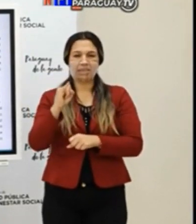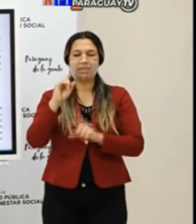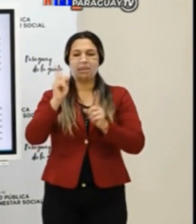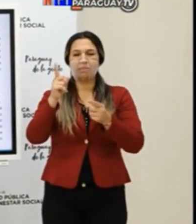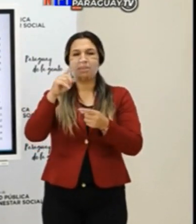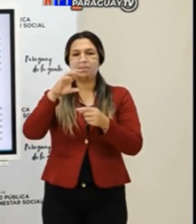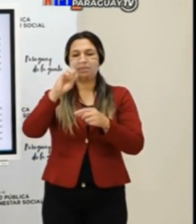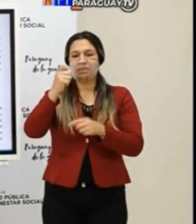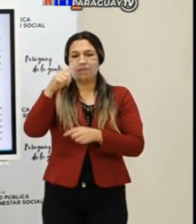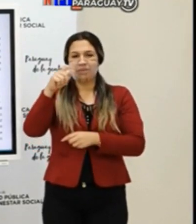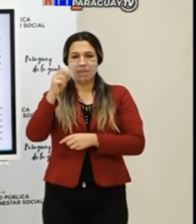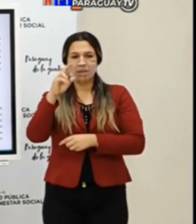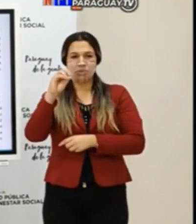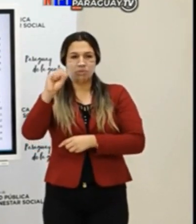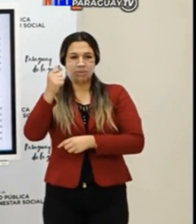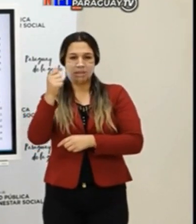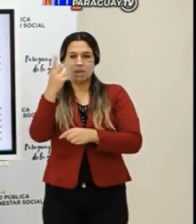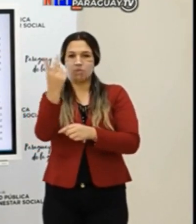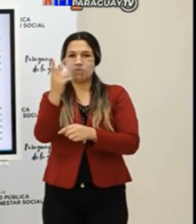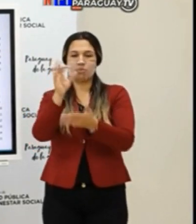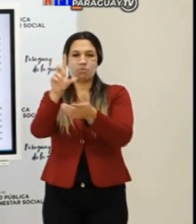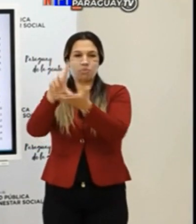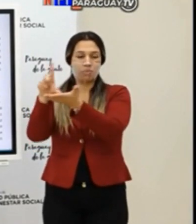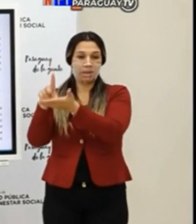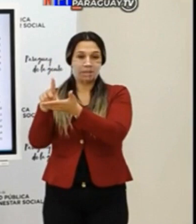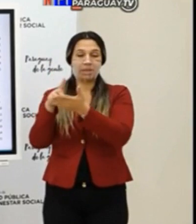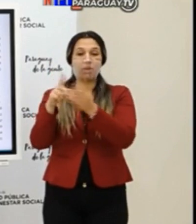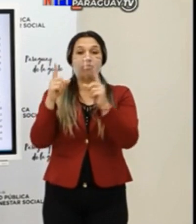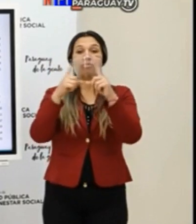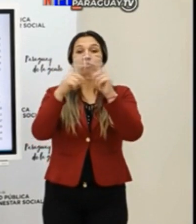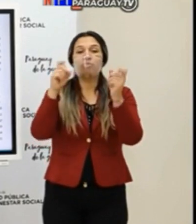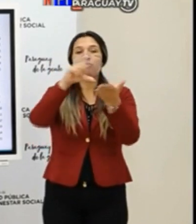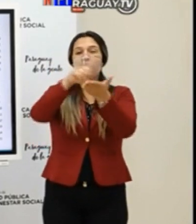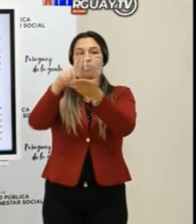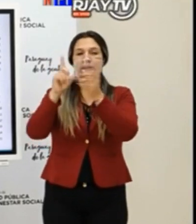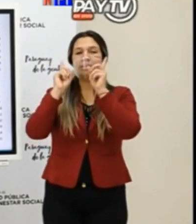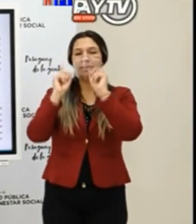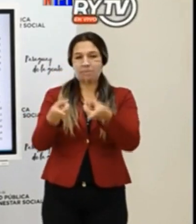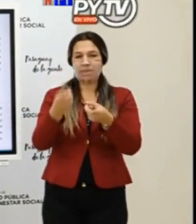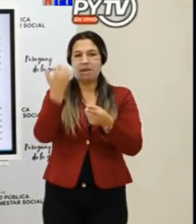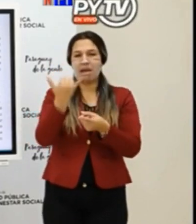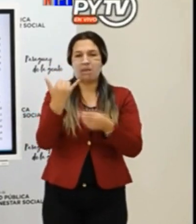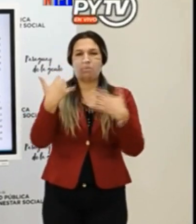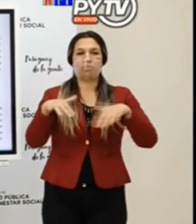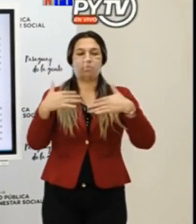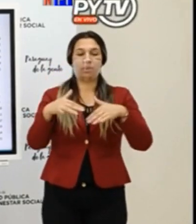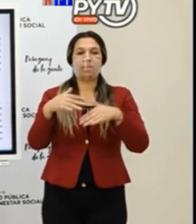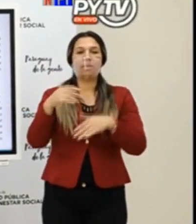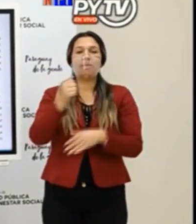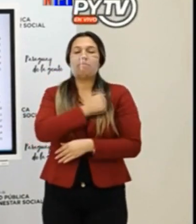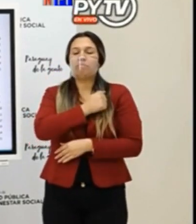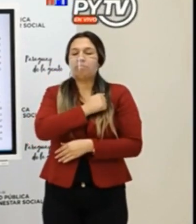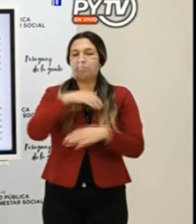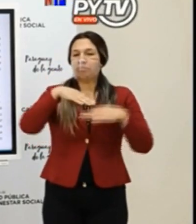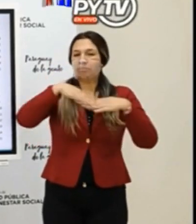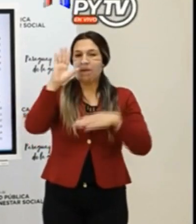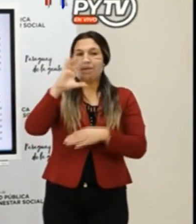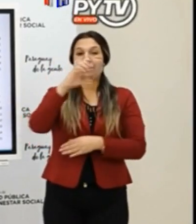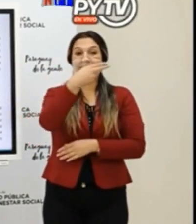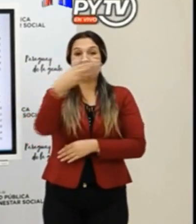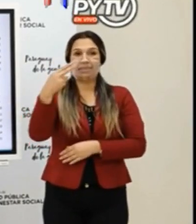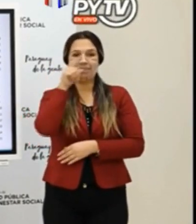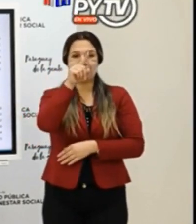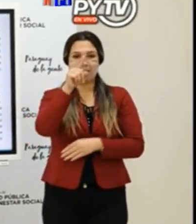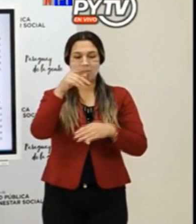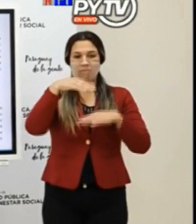Guarabía. Concepción, Canindellu Amambay están relativamente estables. Nos preocupa el Chaco, de manera importante nos preocupa